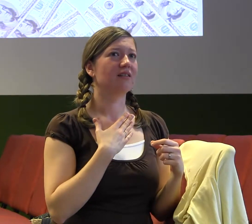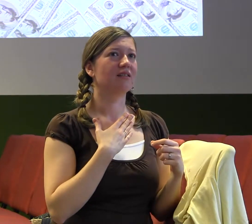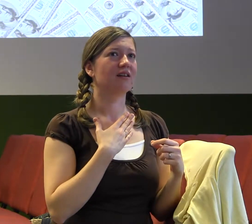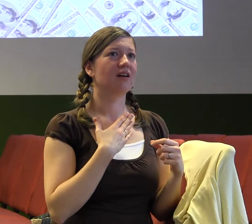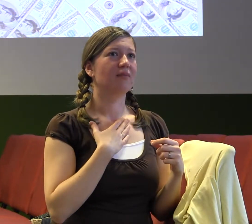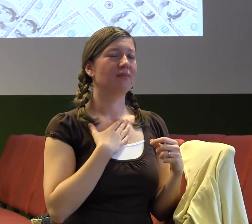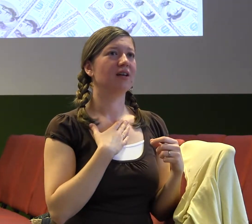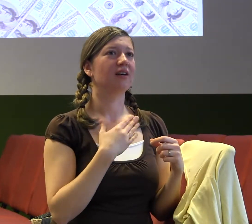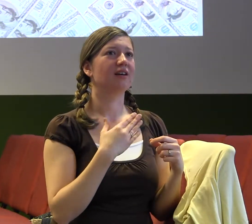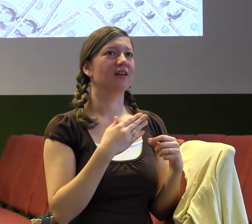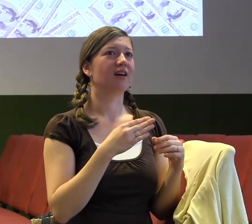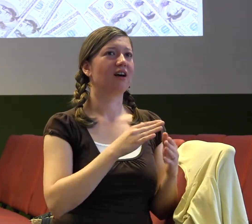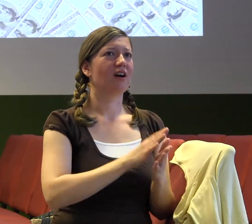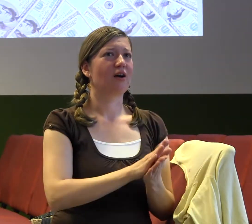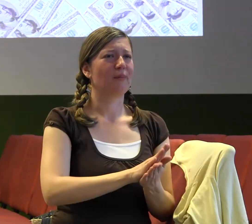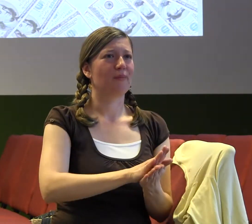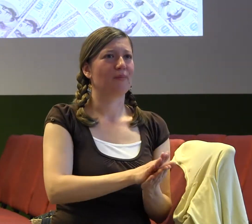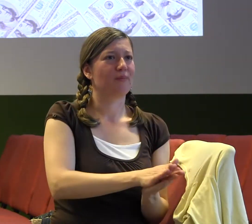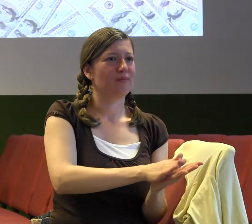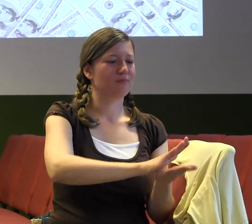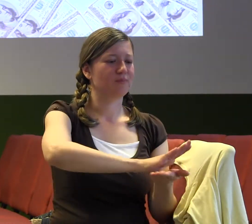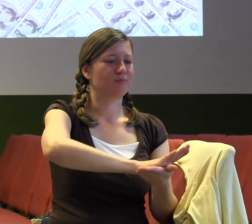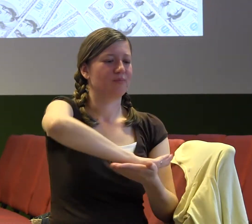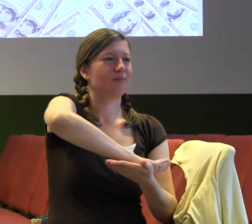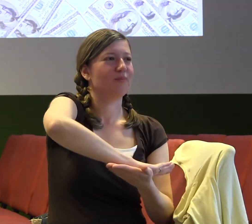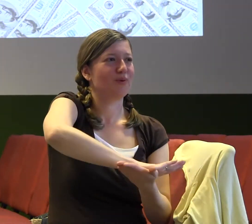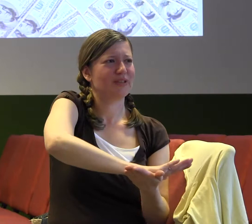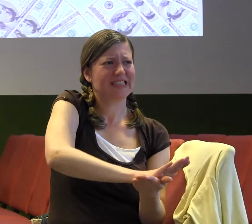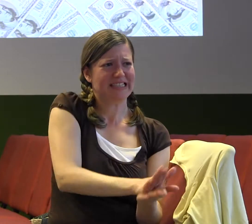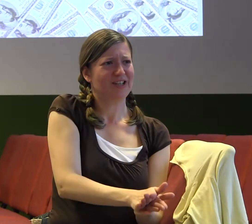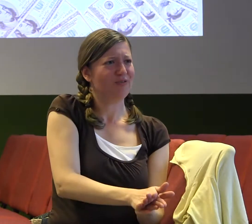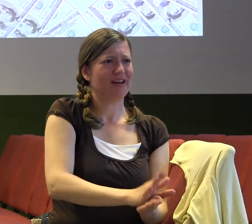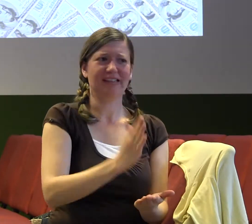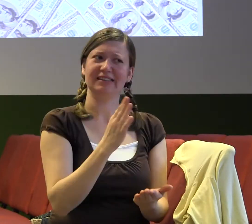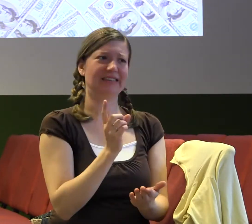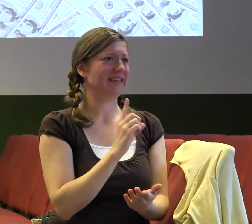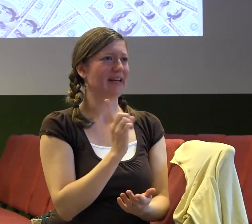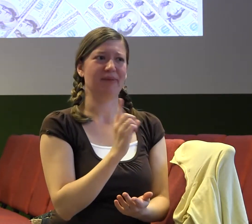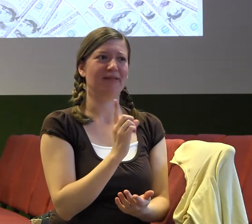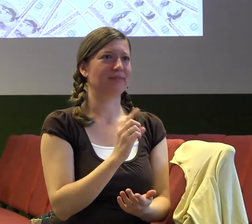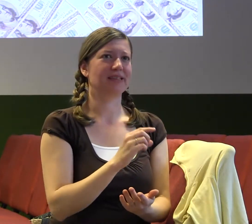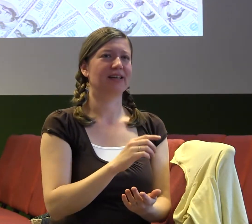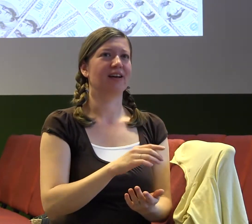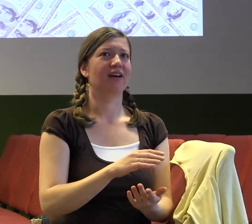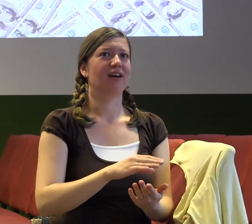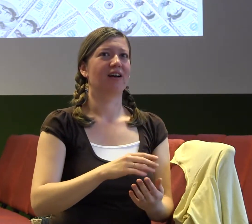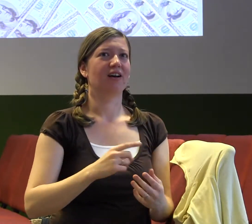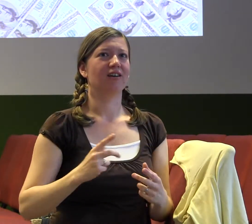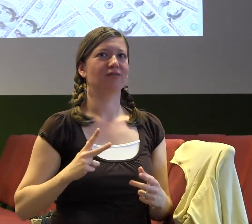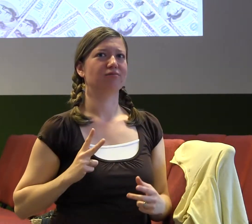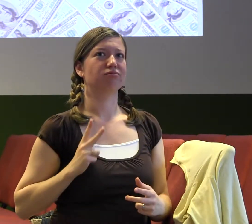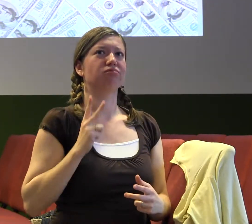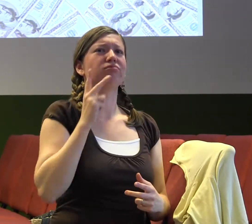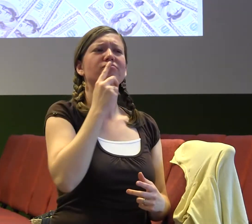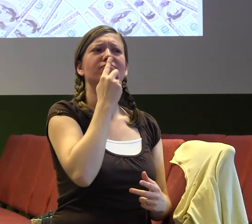postojích. A když chodíme kamkoliv do školy, nebo do práce, tak pro nás, pro všechny, je to o postojích. Můžu nadávat a špačkovat